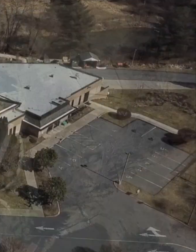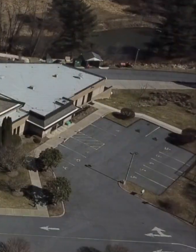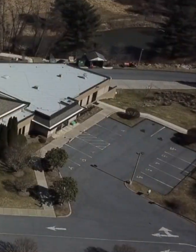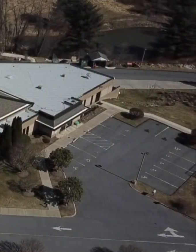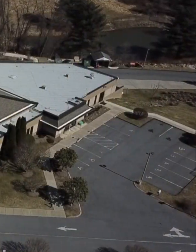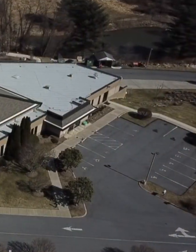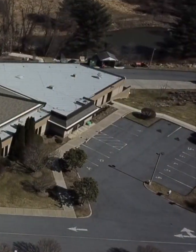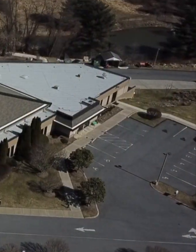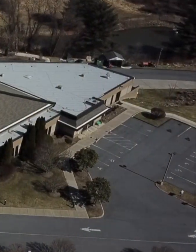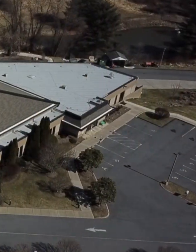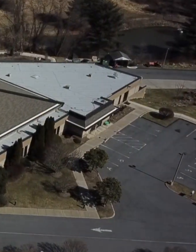음악